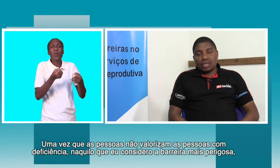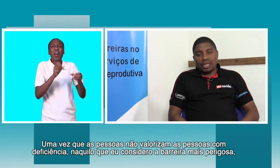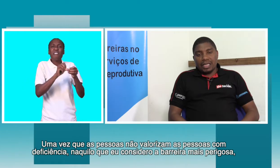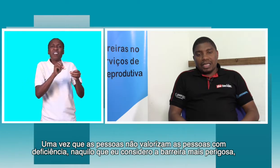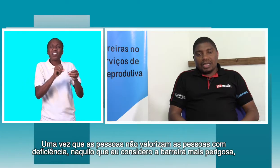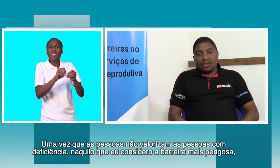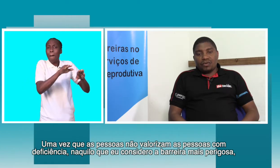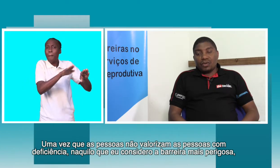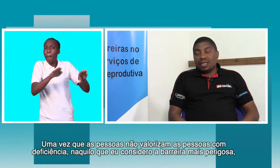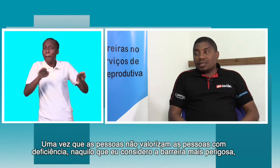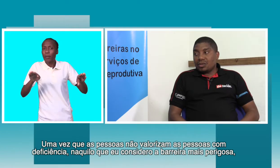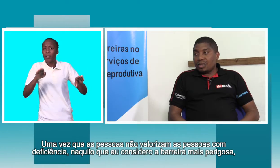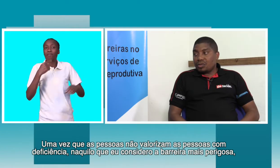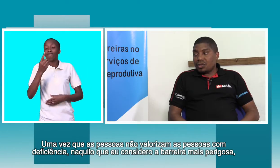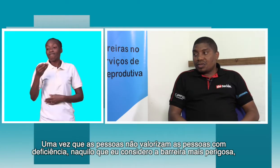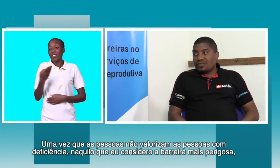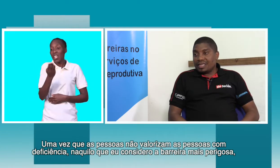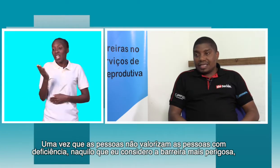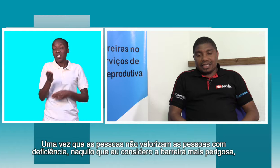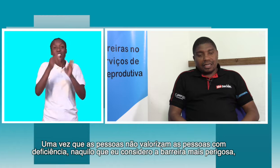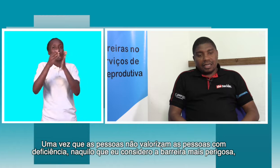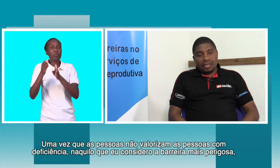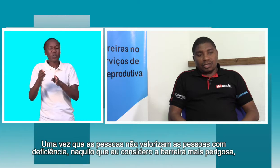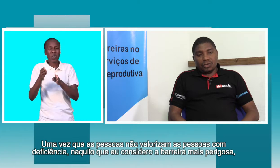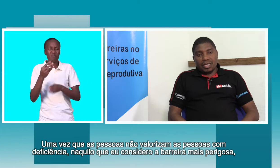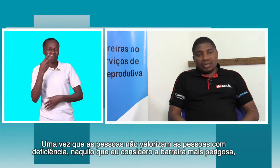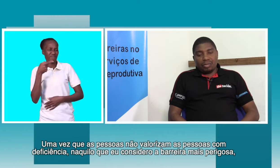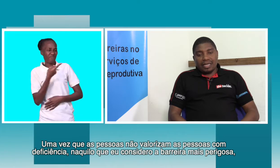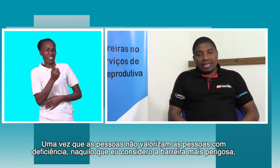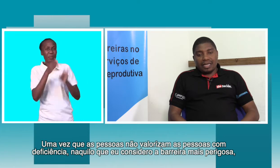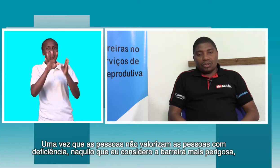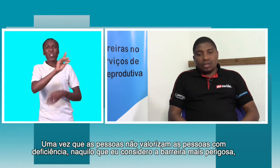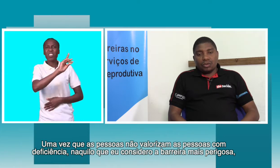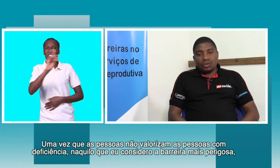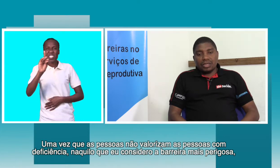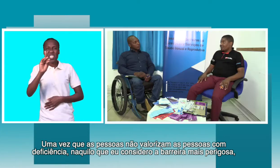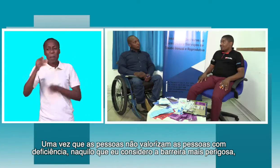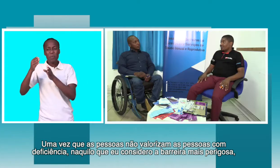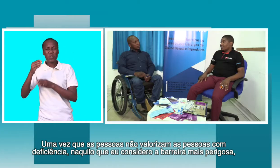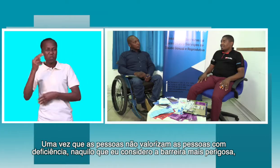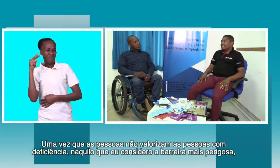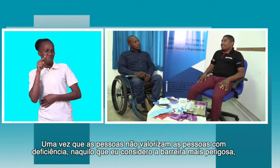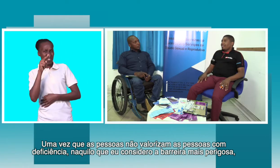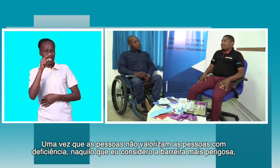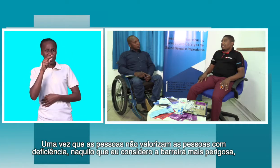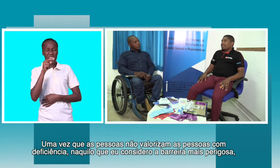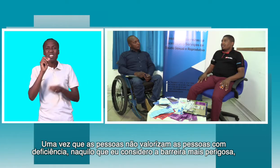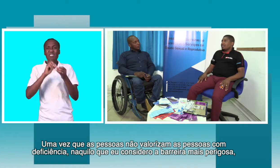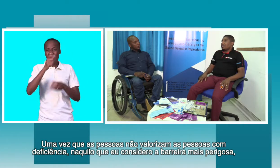não valorizam a pessoa com deficiência, estou olhando para aquilo que eu considero a barreira mais